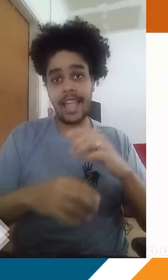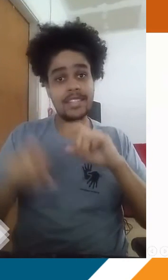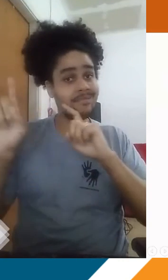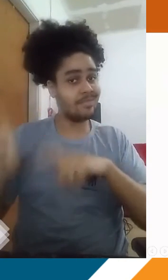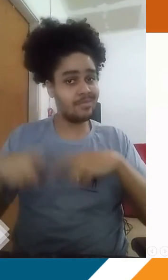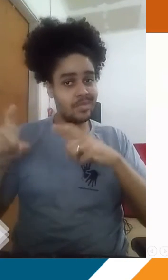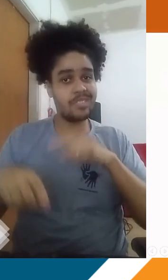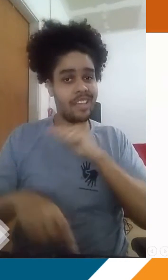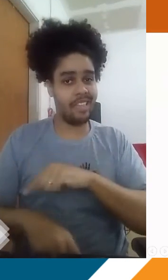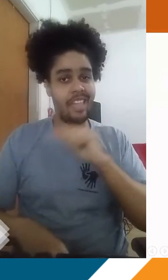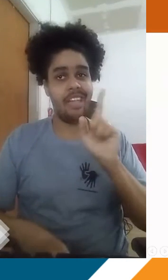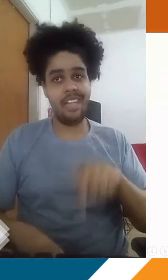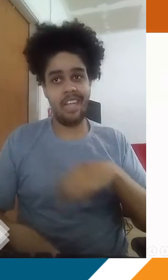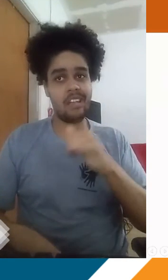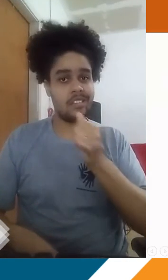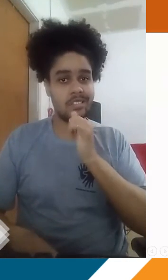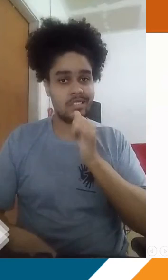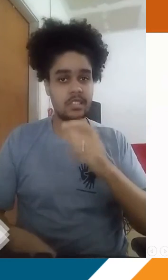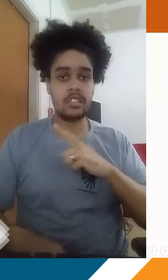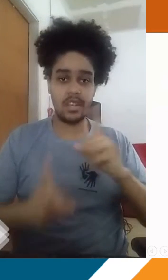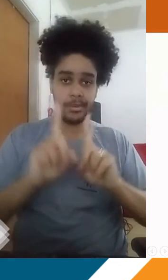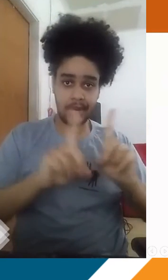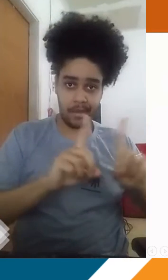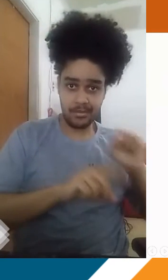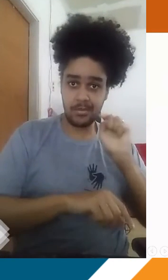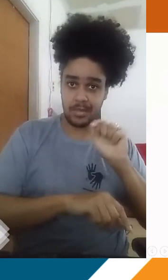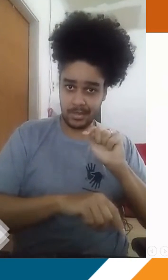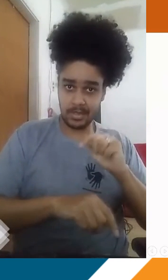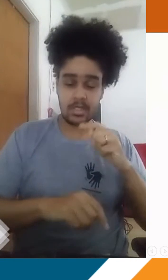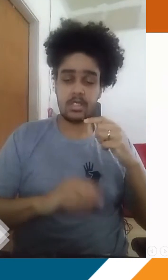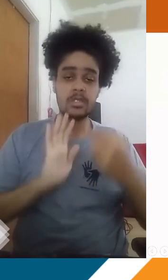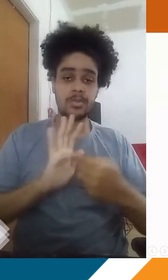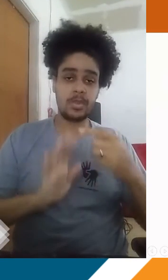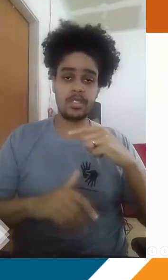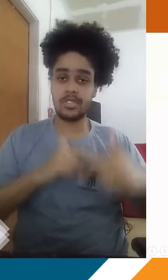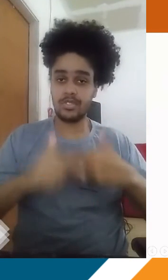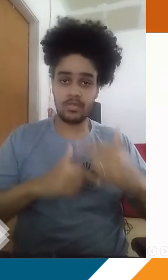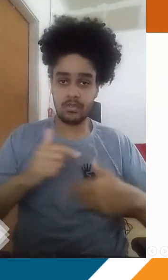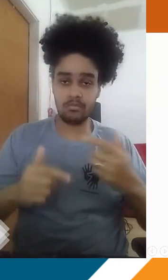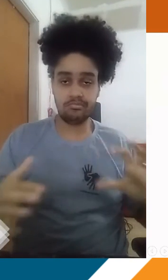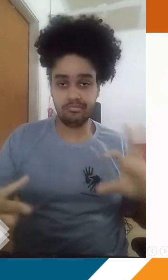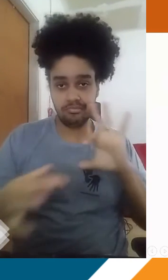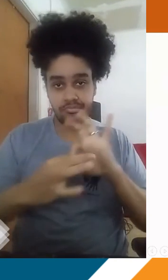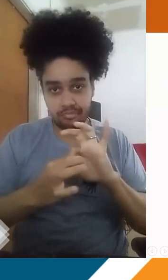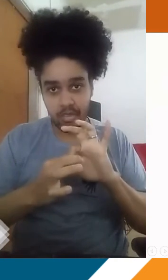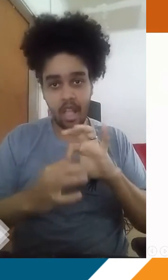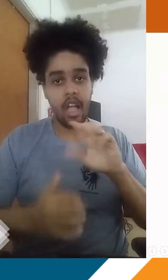agropecuária é um desses exemplos. A gente tem esse gráfico aqui que corresponde a todas as subatividades que estão associadas